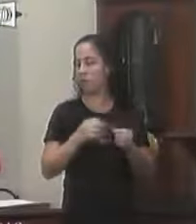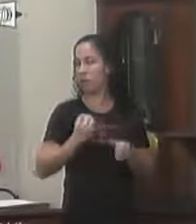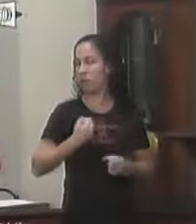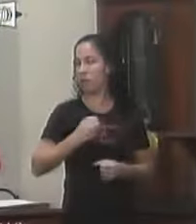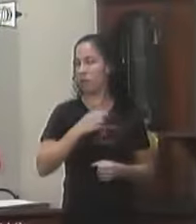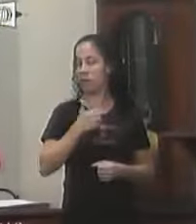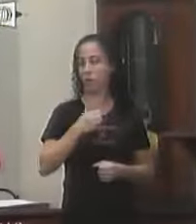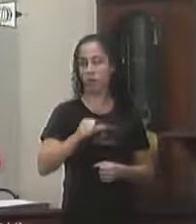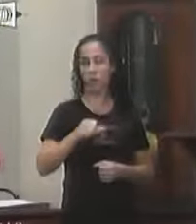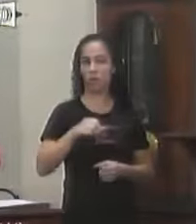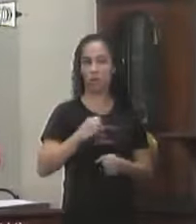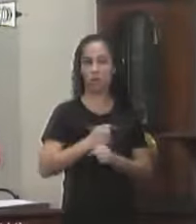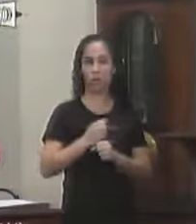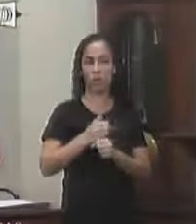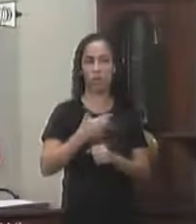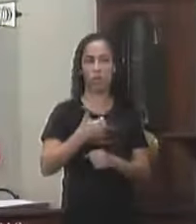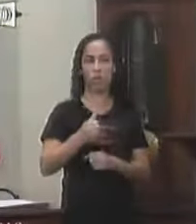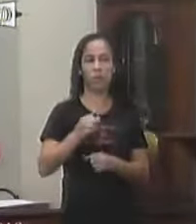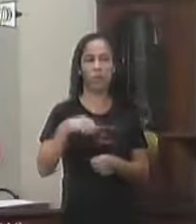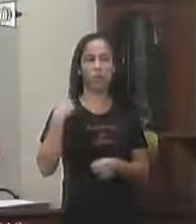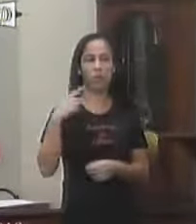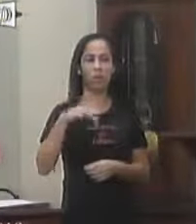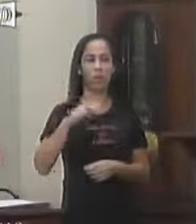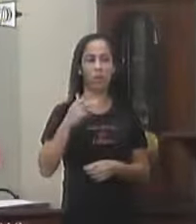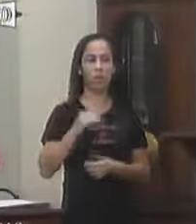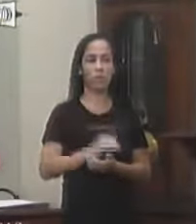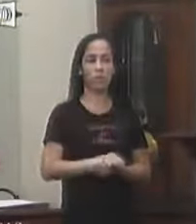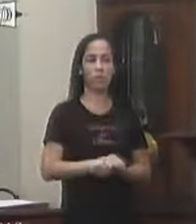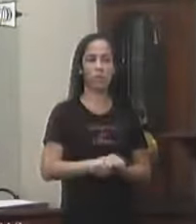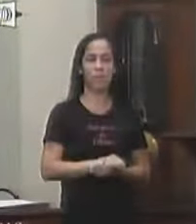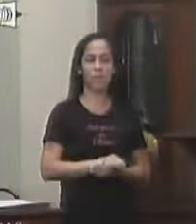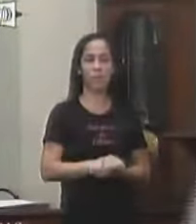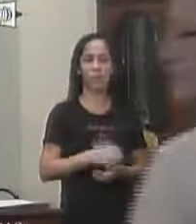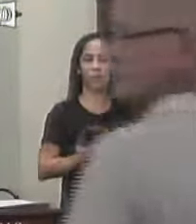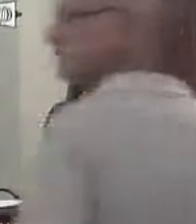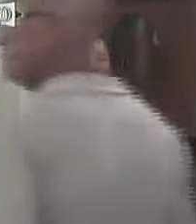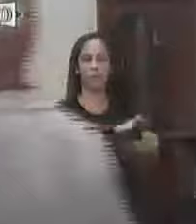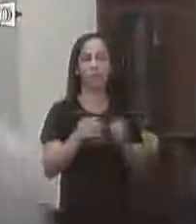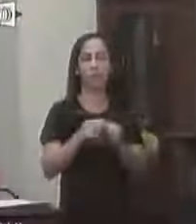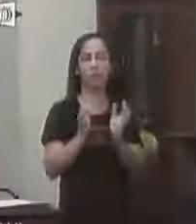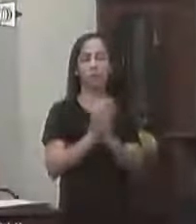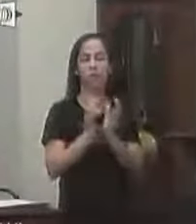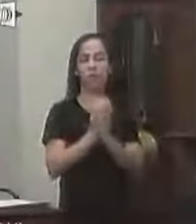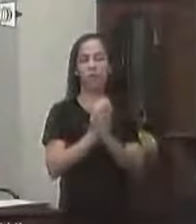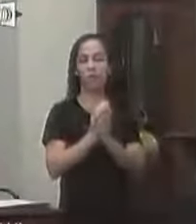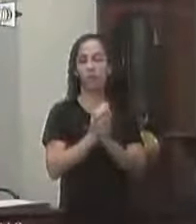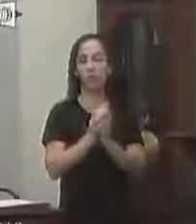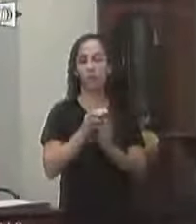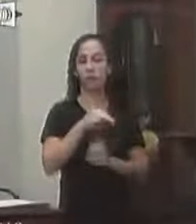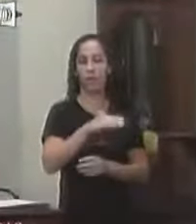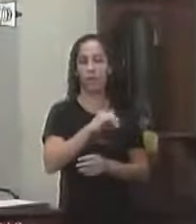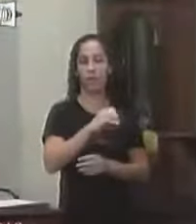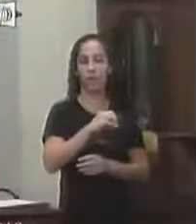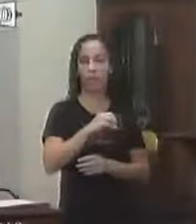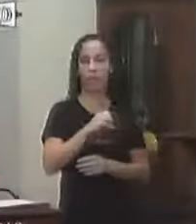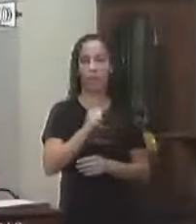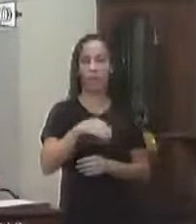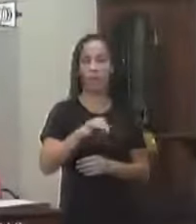Número 019-2019 Da vereadora Michele Cabral Vai ser encaminhado Para a comissão De meio ambiente